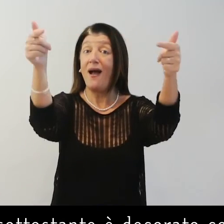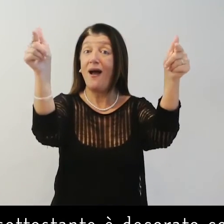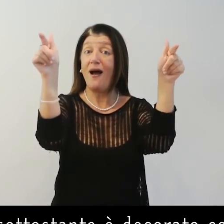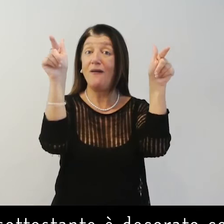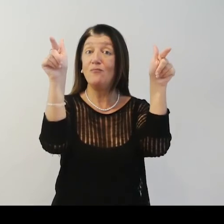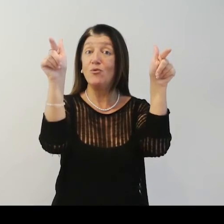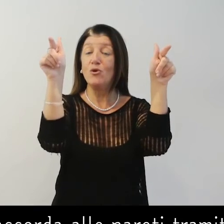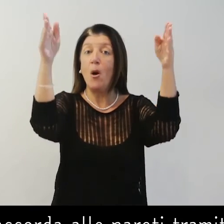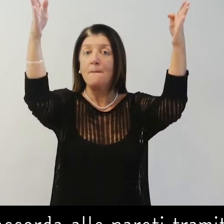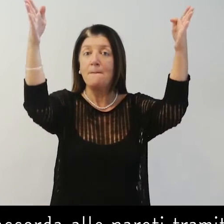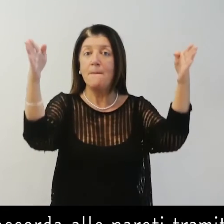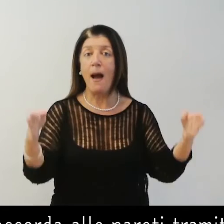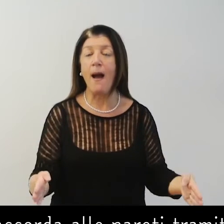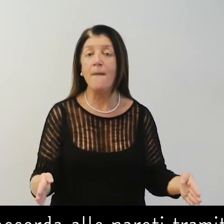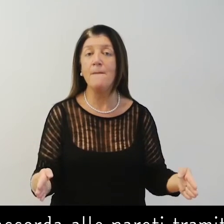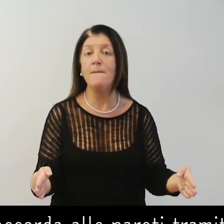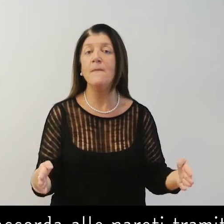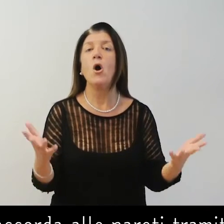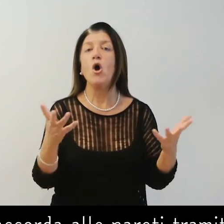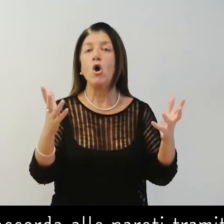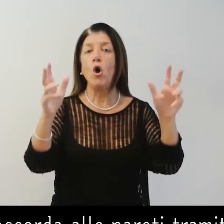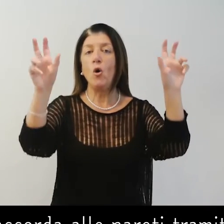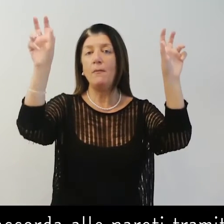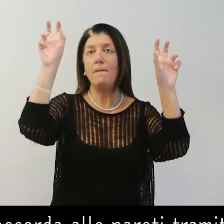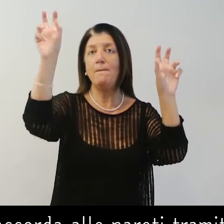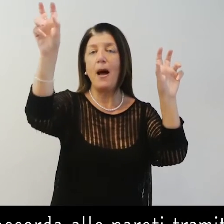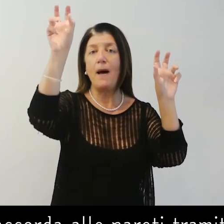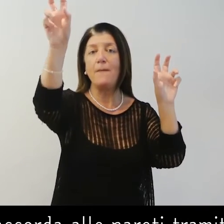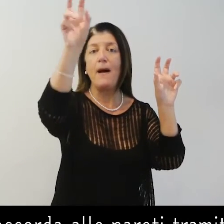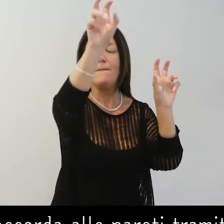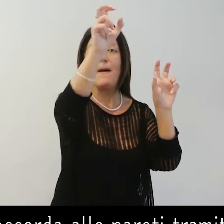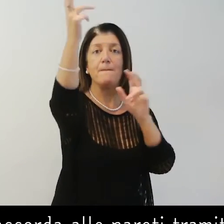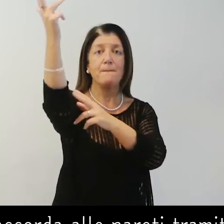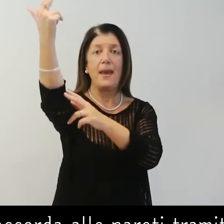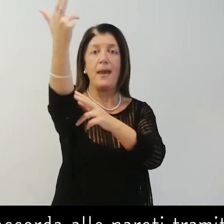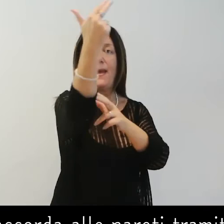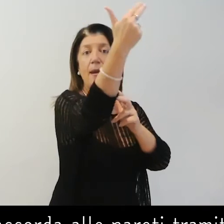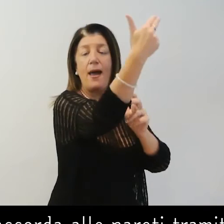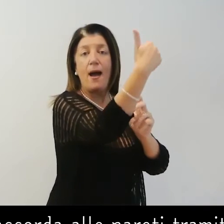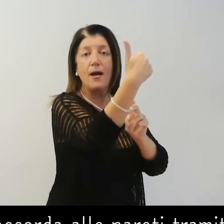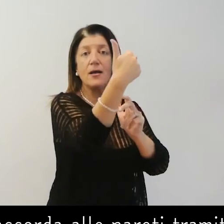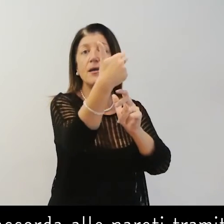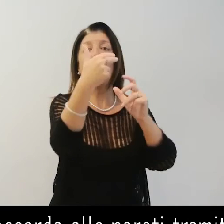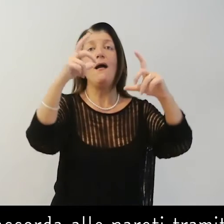il tamburo si raccorda le pareti tramite pennacchi decorati con tondi e angeli